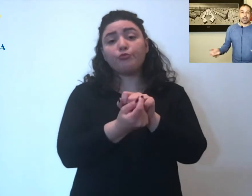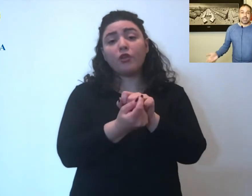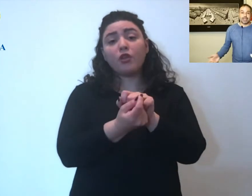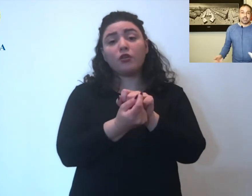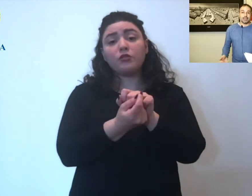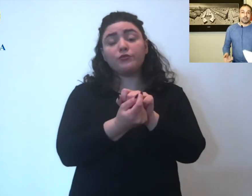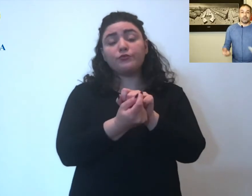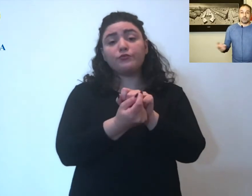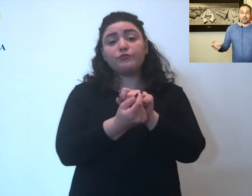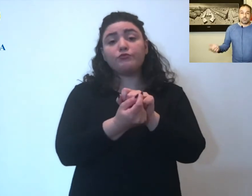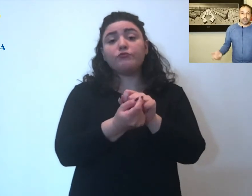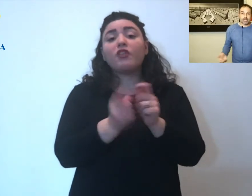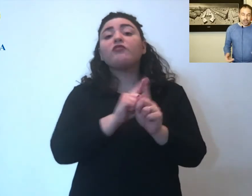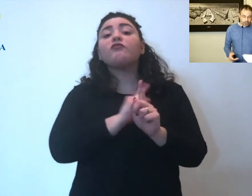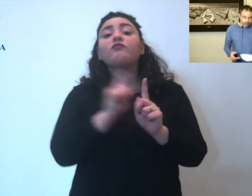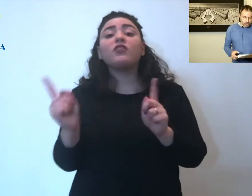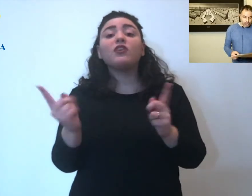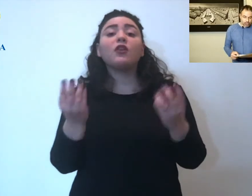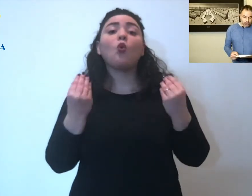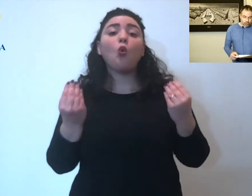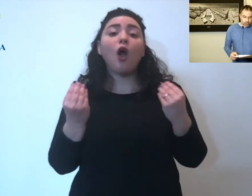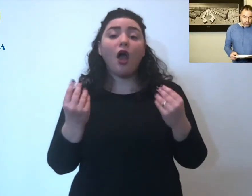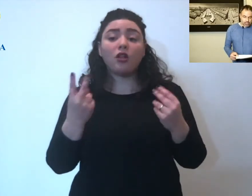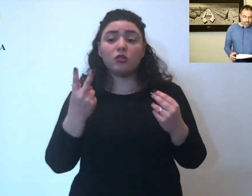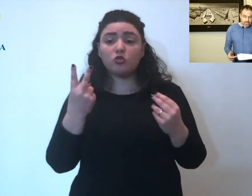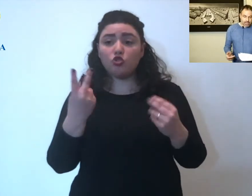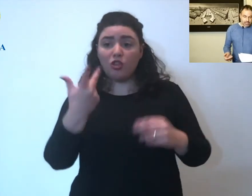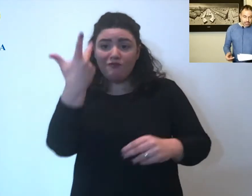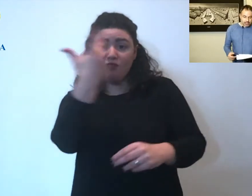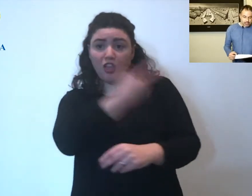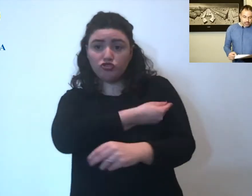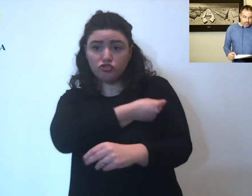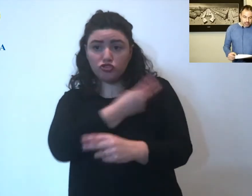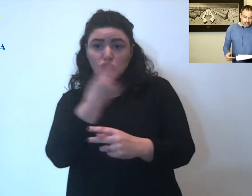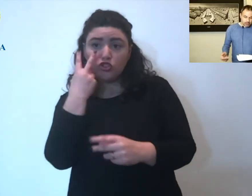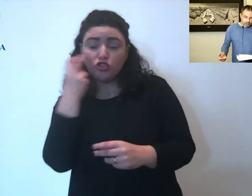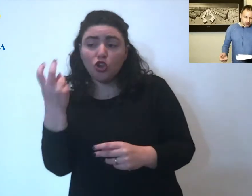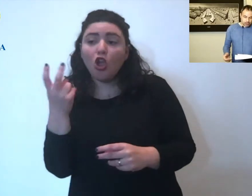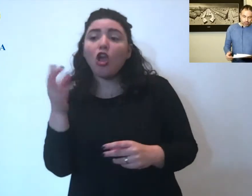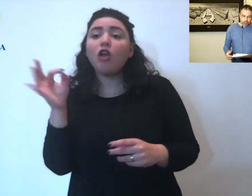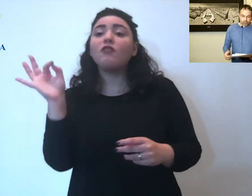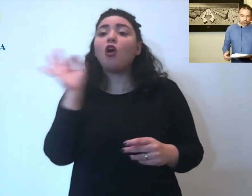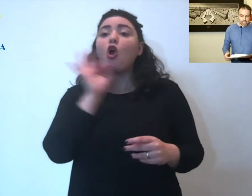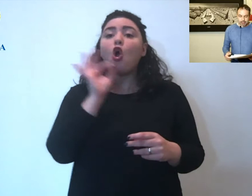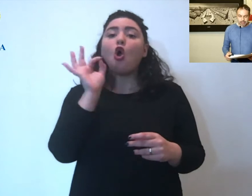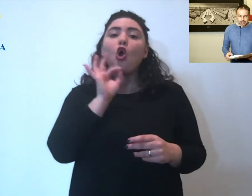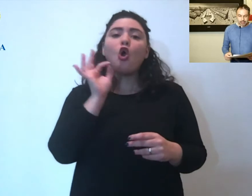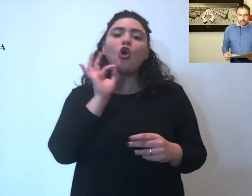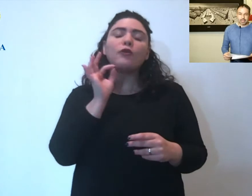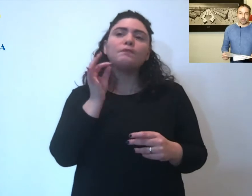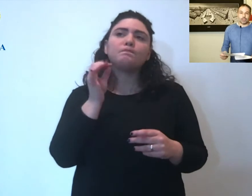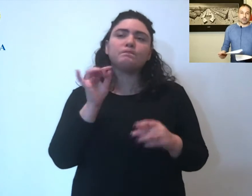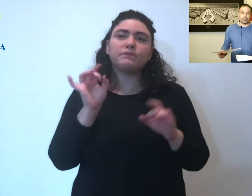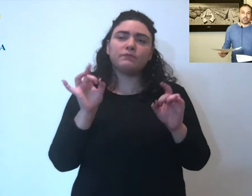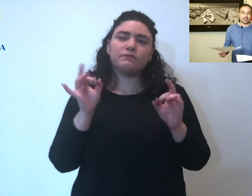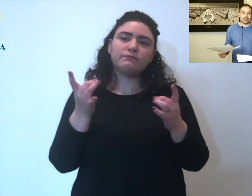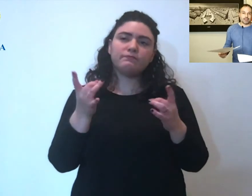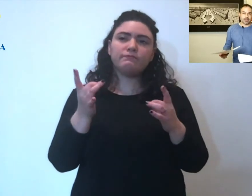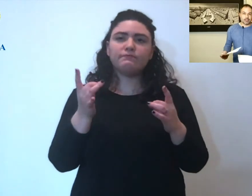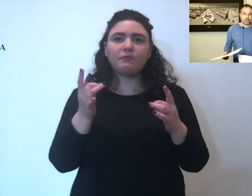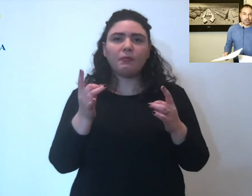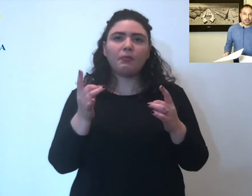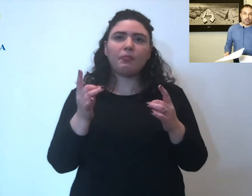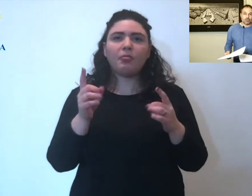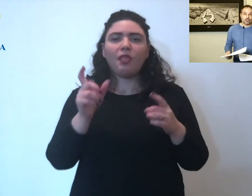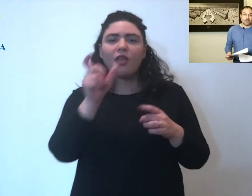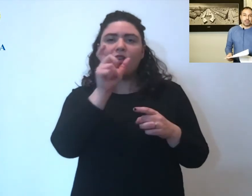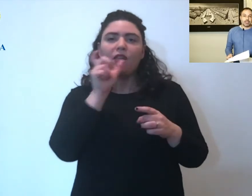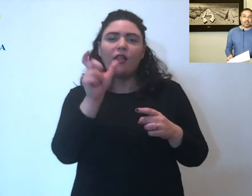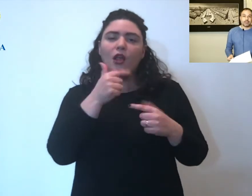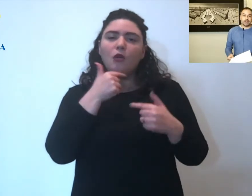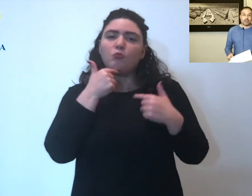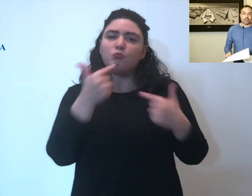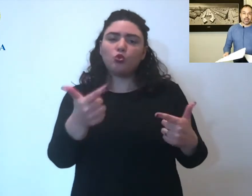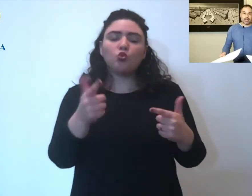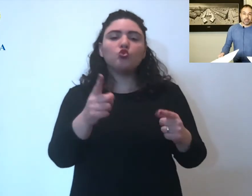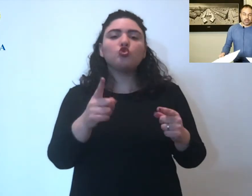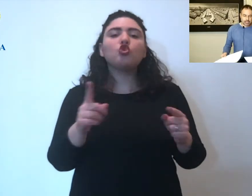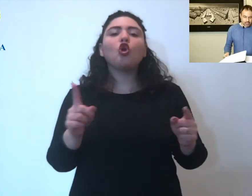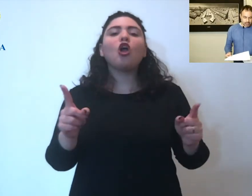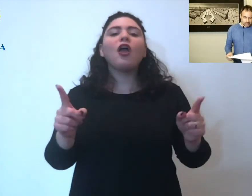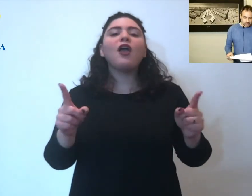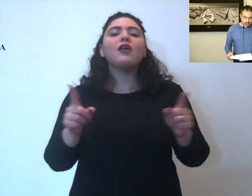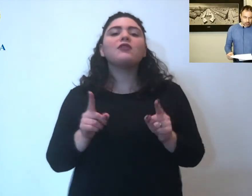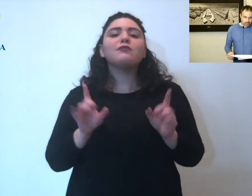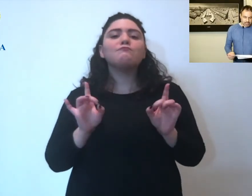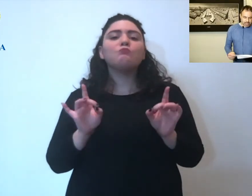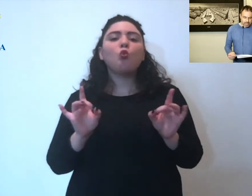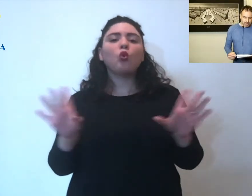almeno fino a che non ci sarà un vaccino o non ci sarà su questo termine tremendo dell'immunità di gregge, cioè vale a dire fino a